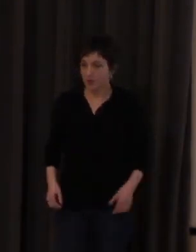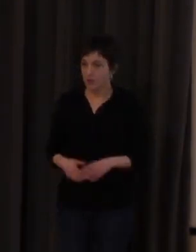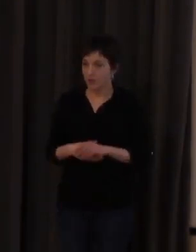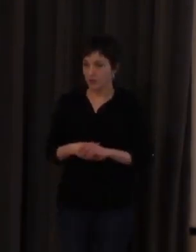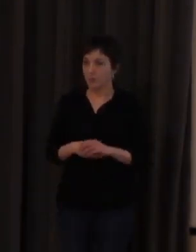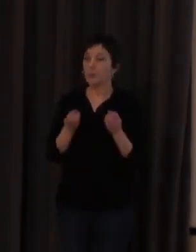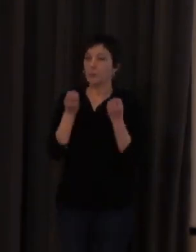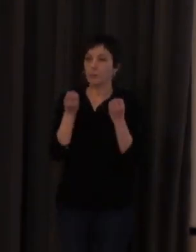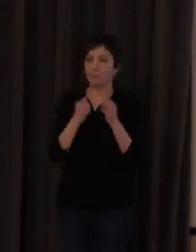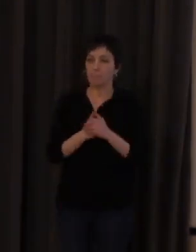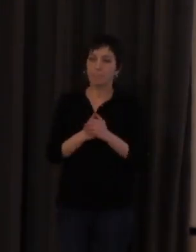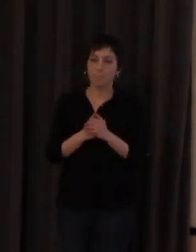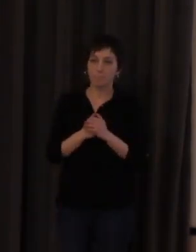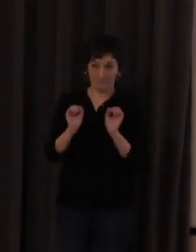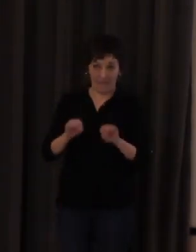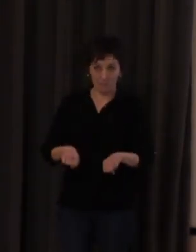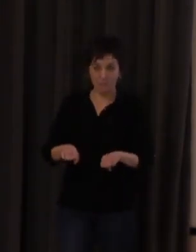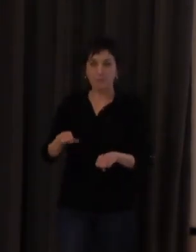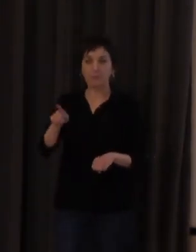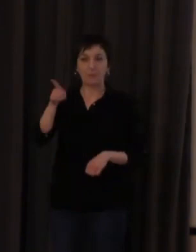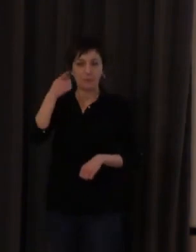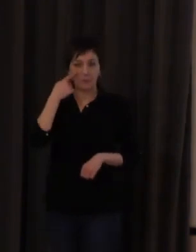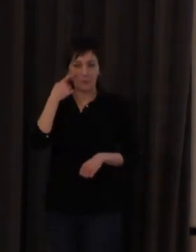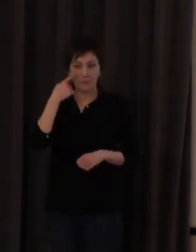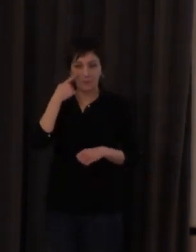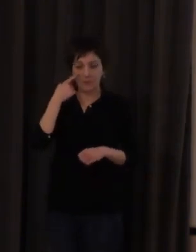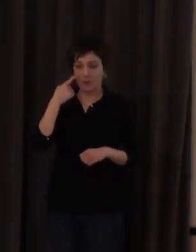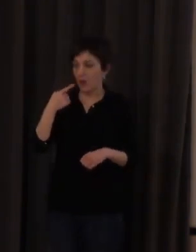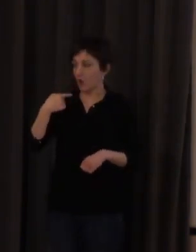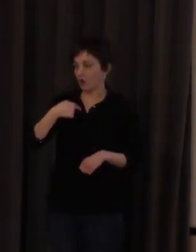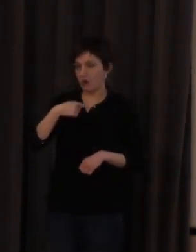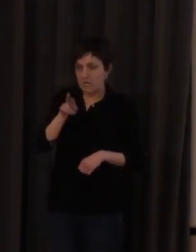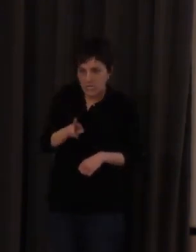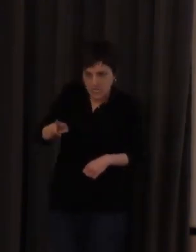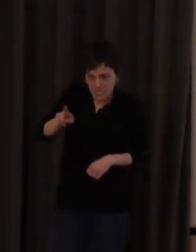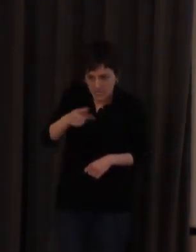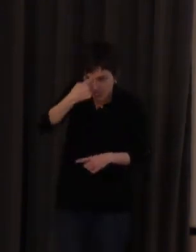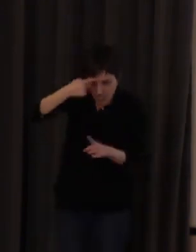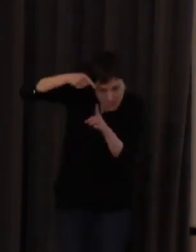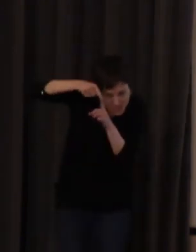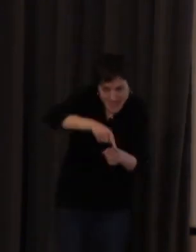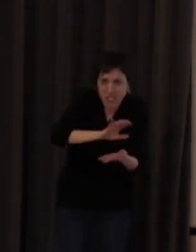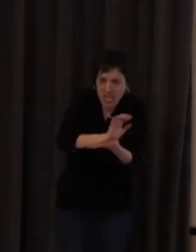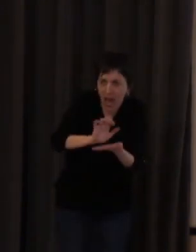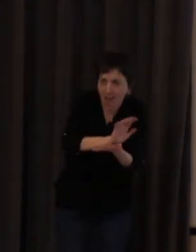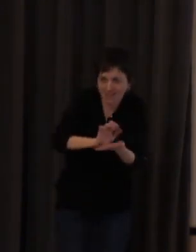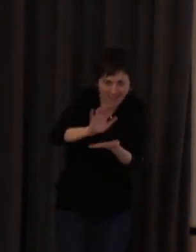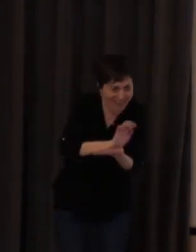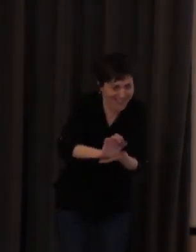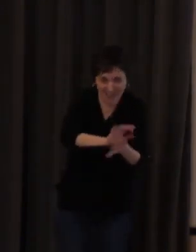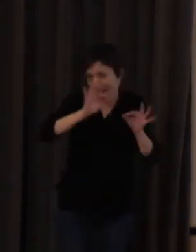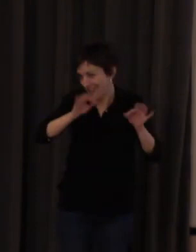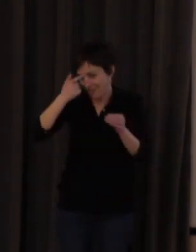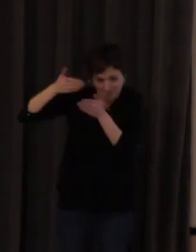vale como verás Pepita estoy bastante obcecado con lo de SEA y trato de llevarlo todo siempre ahí